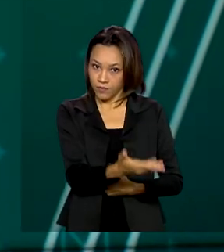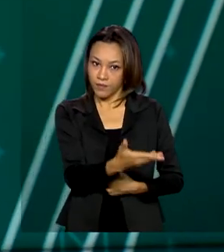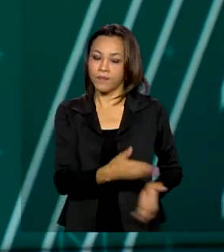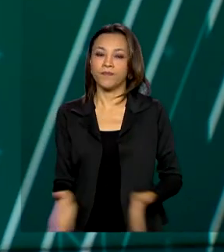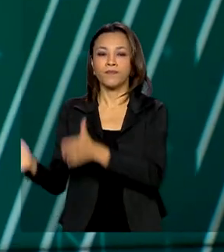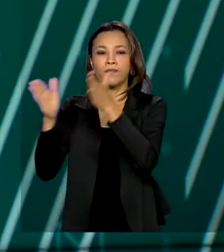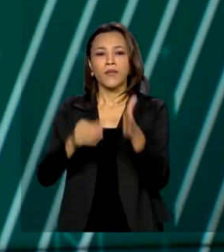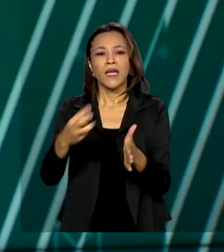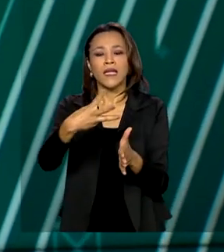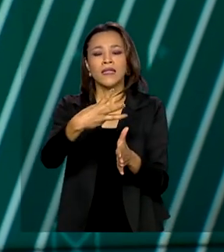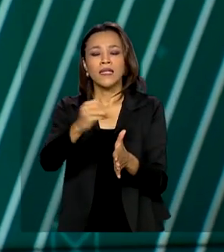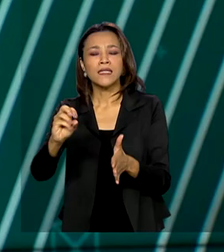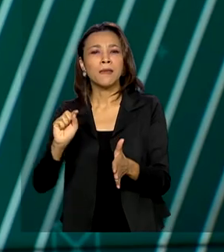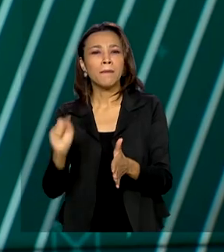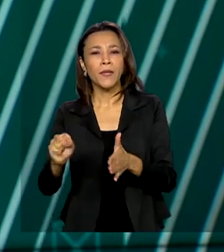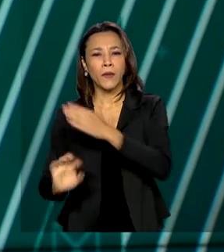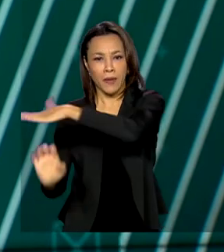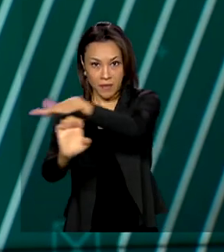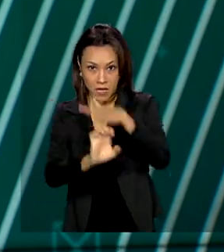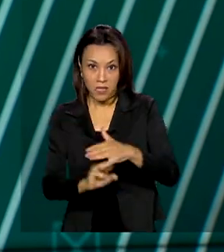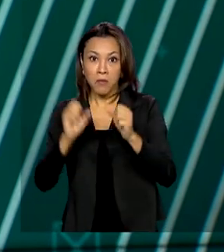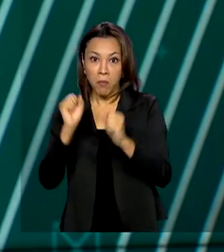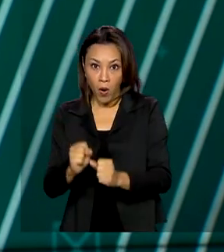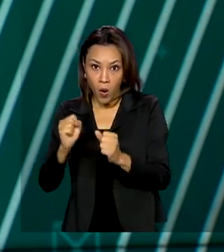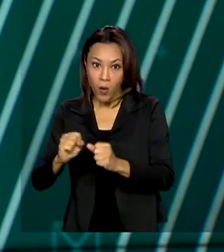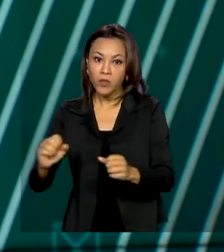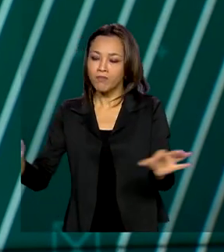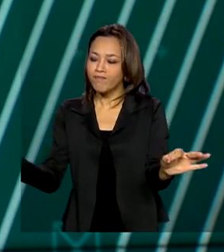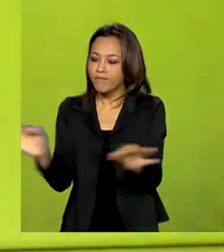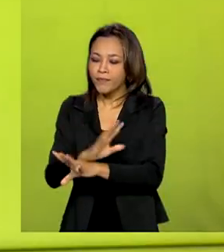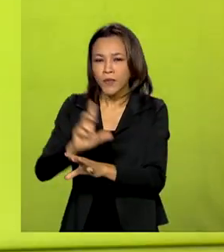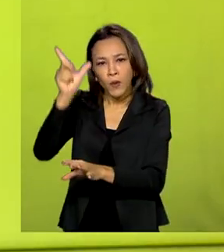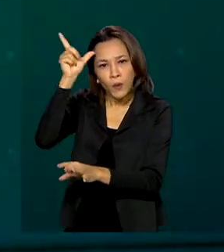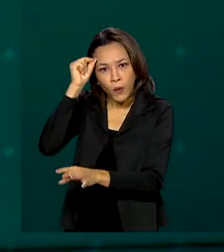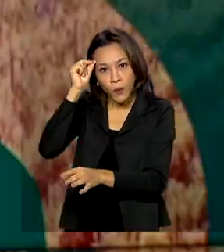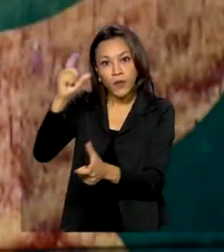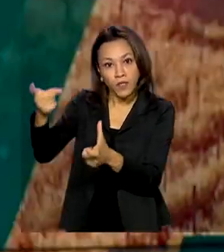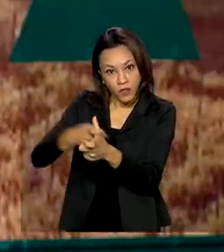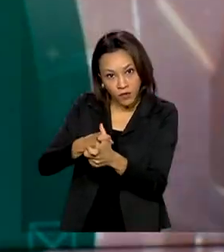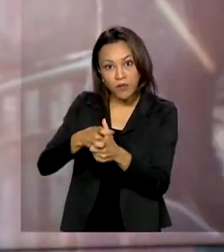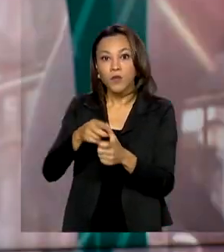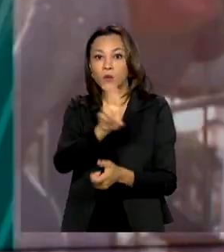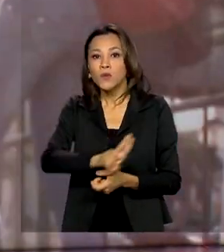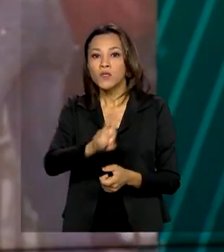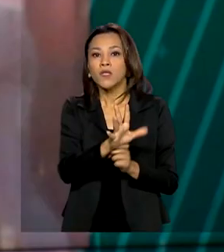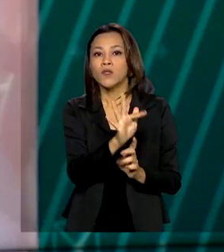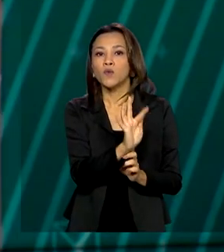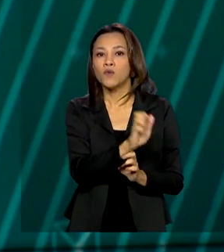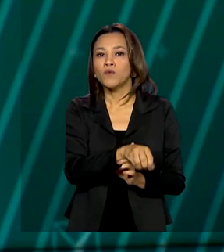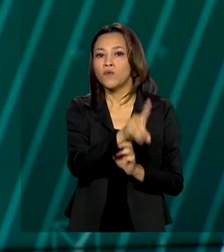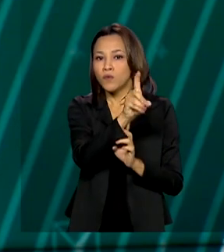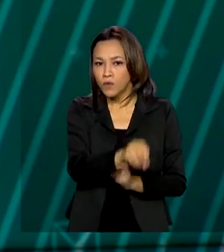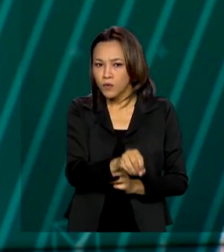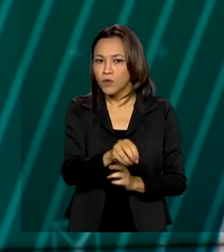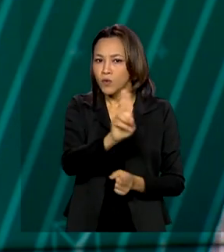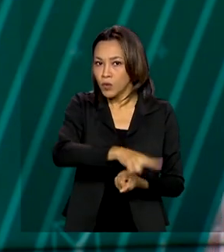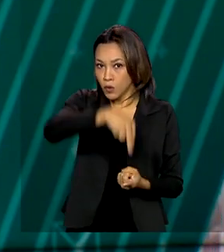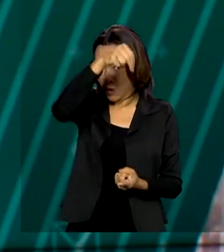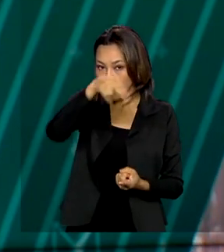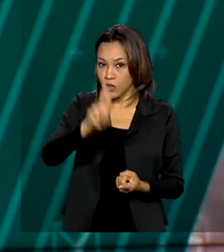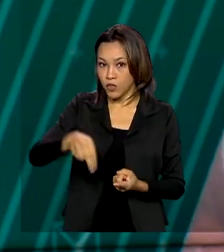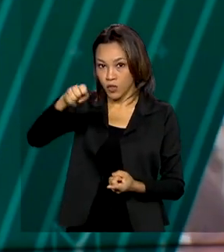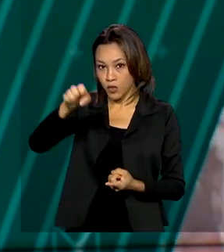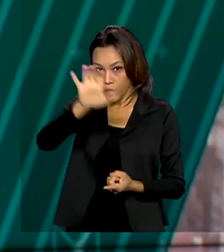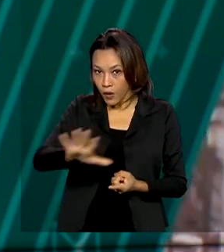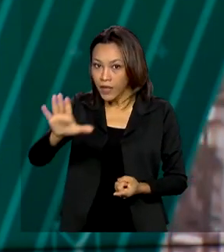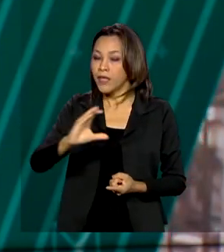300 mil empresas podem quitar ou renegociar dívidas com os fundos constitucionais de financiamento do Norte, do Nordeste e do